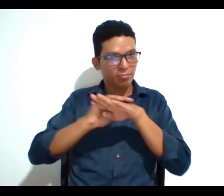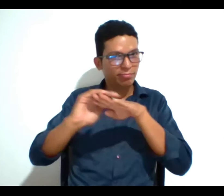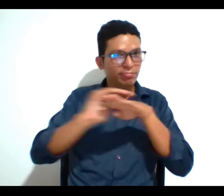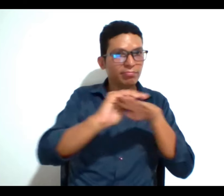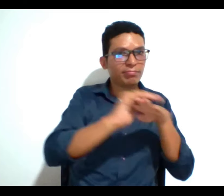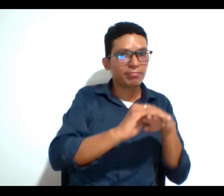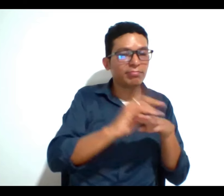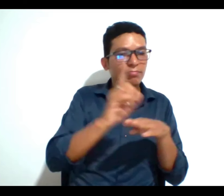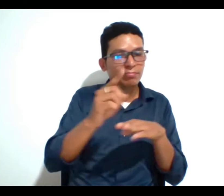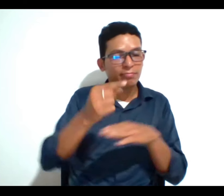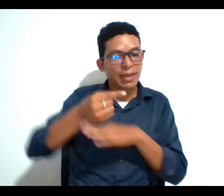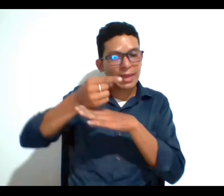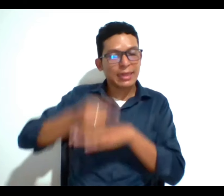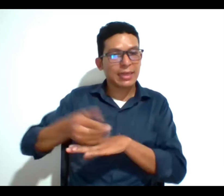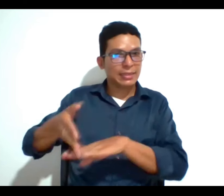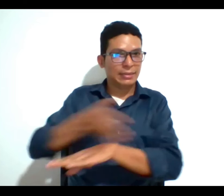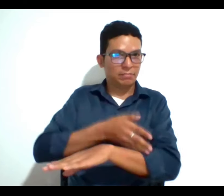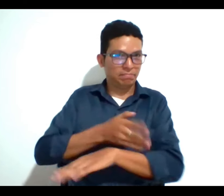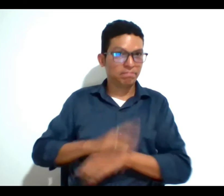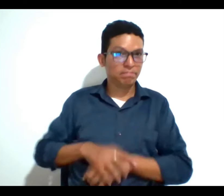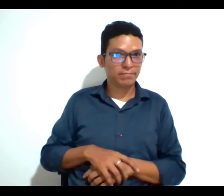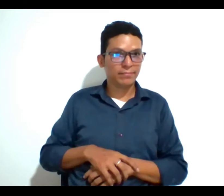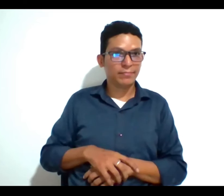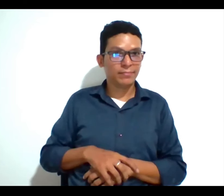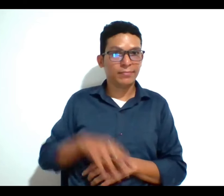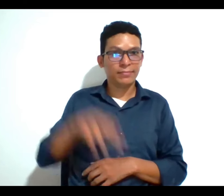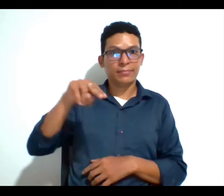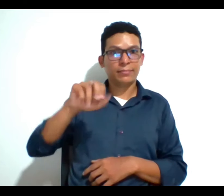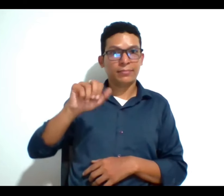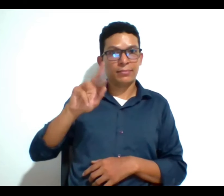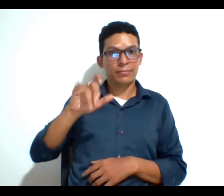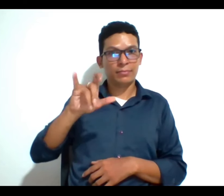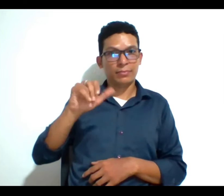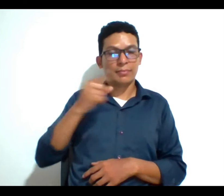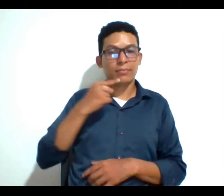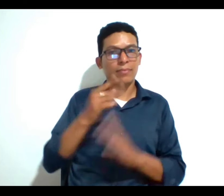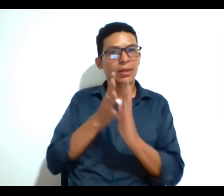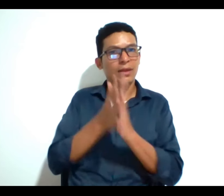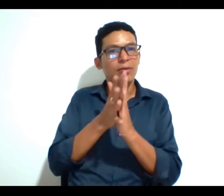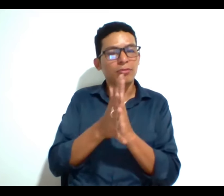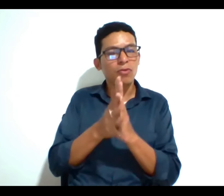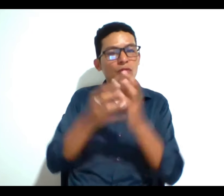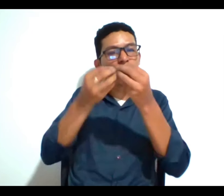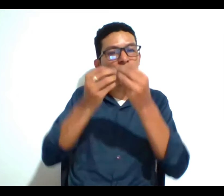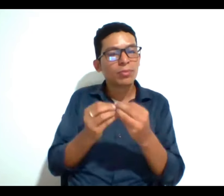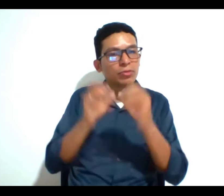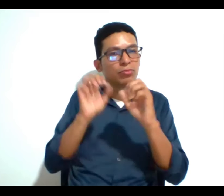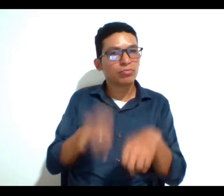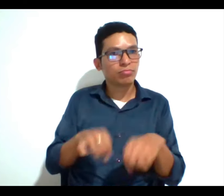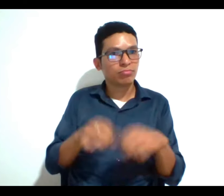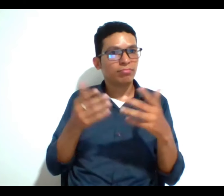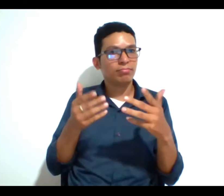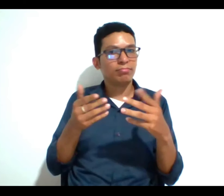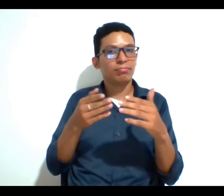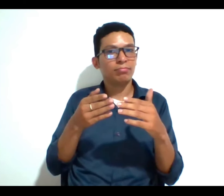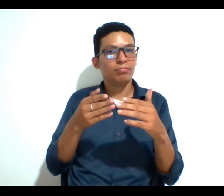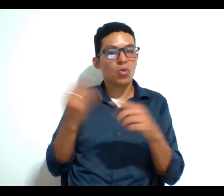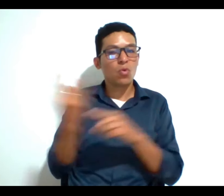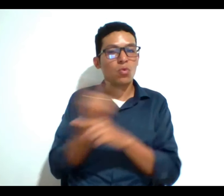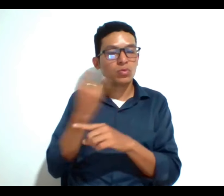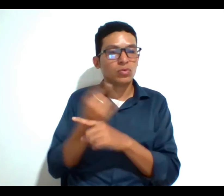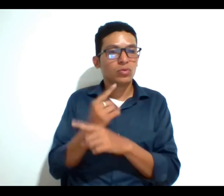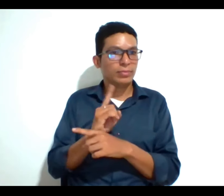estas directivas anticipadas y como Natalia nos estaba planteando estas formas que tenemos para poder hacer uso de ellas